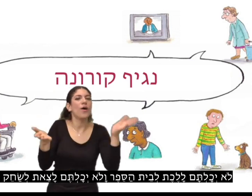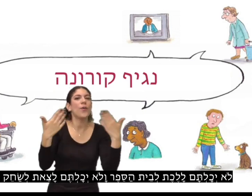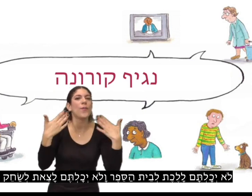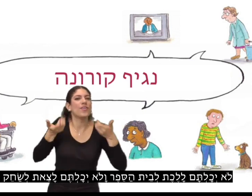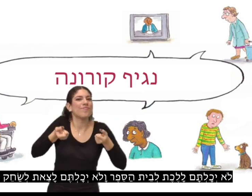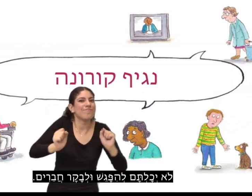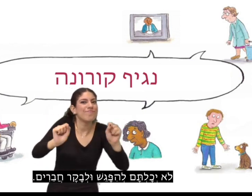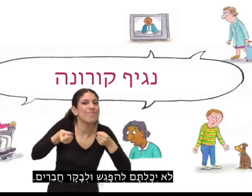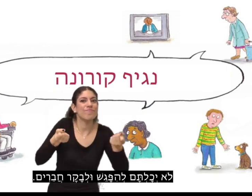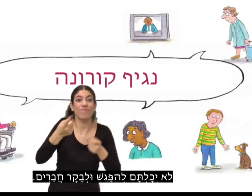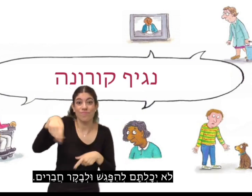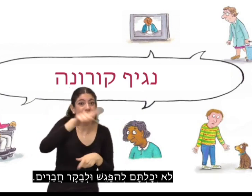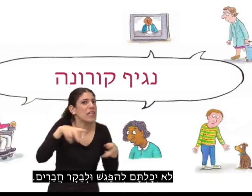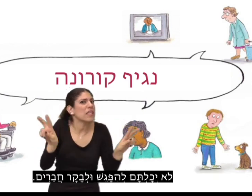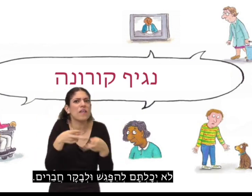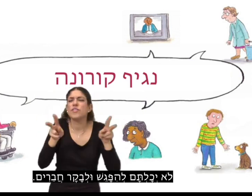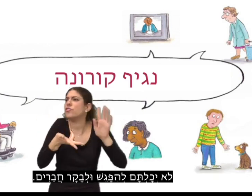תודה רבה.